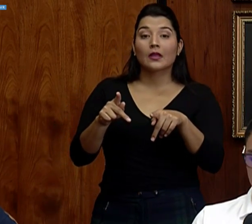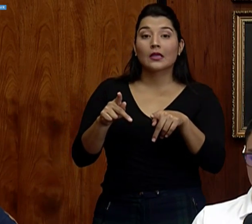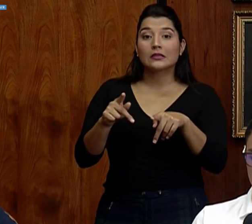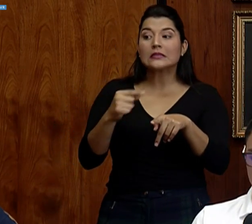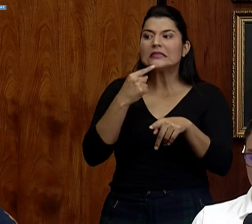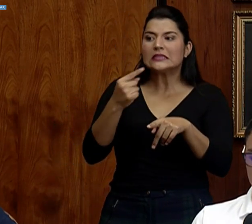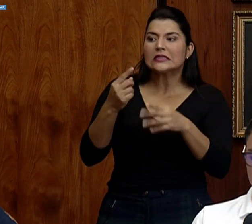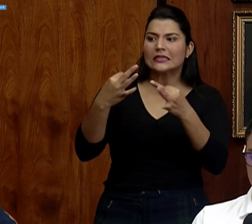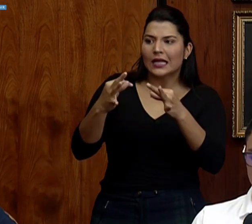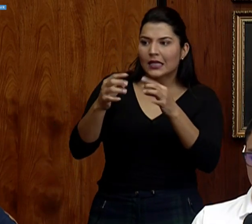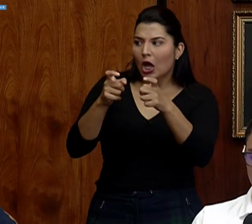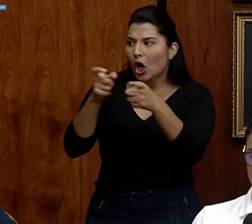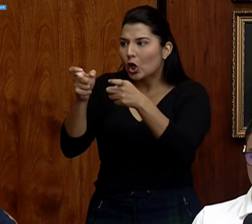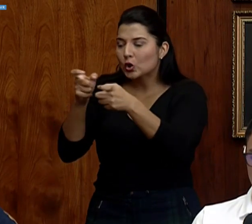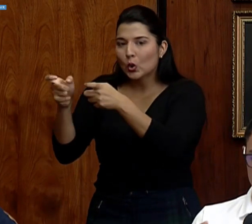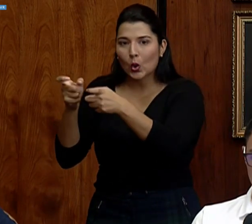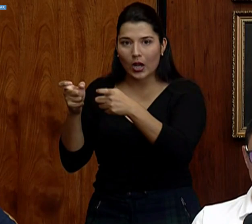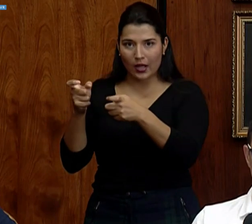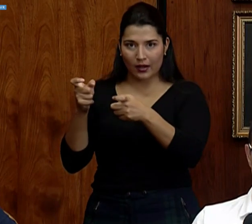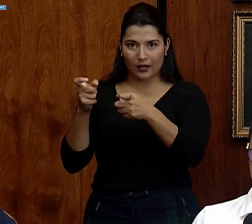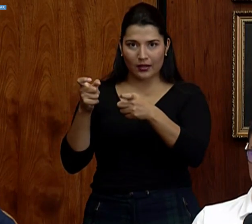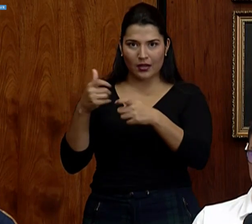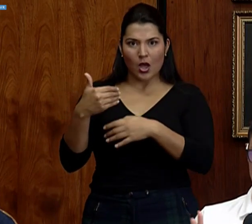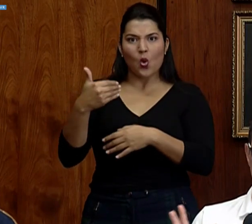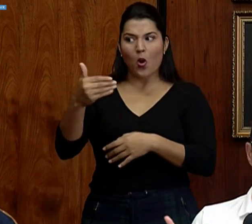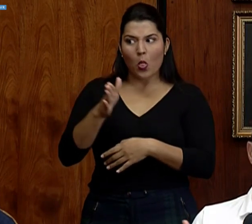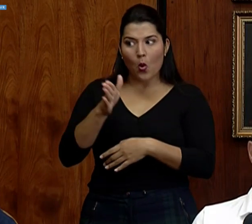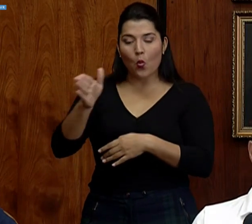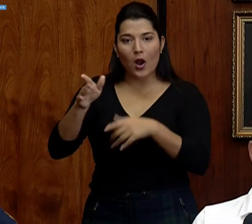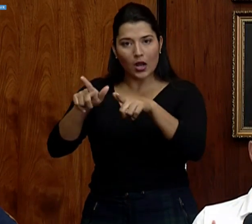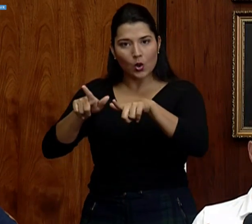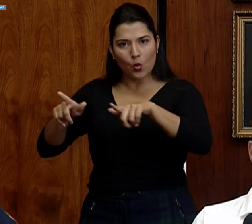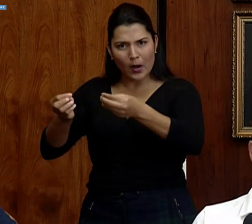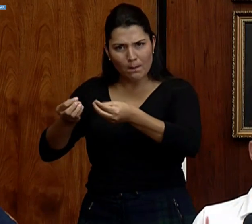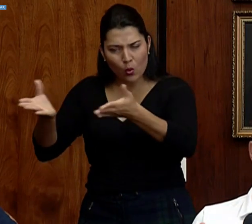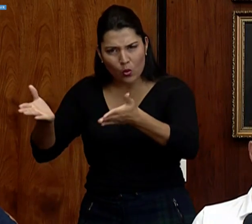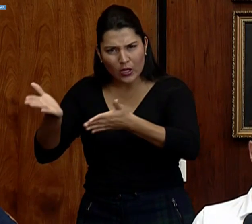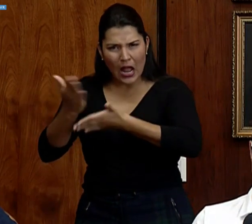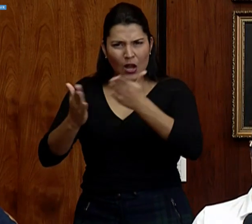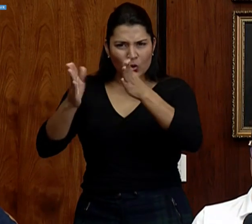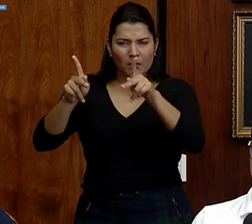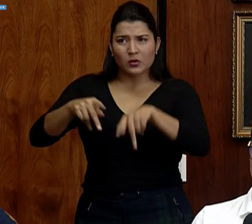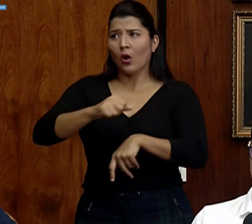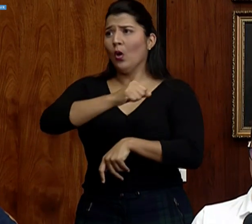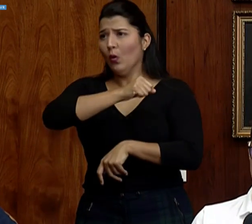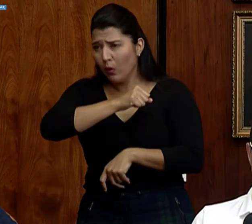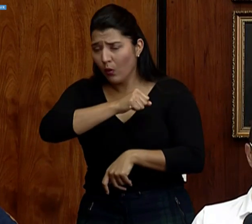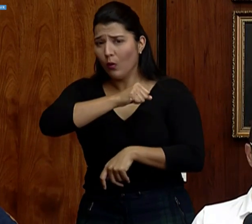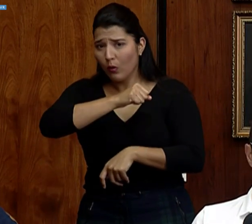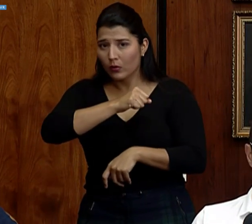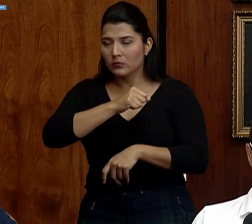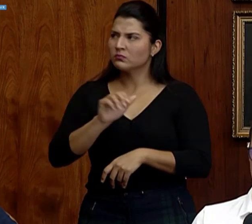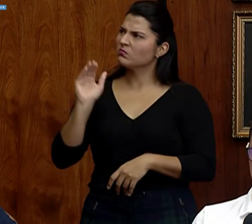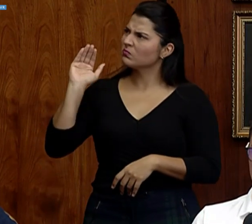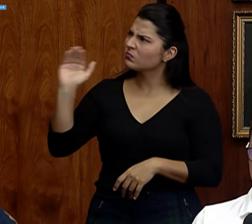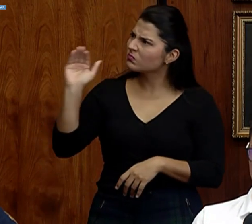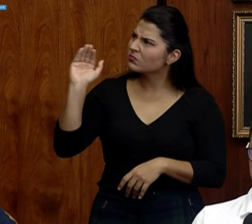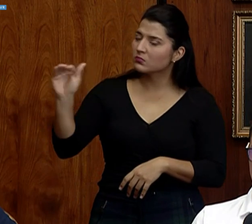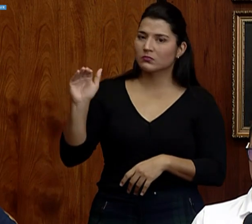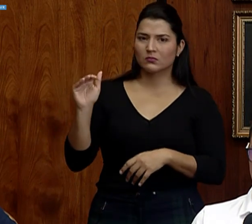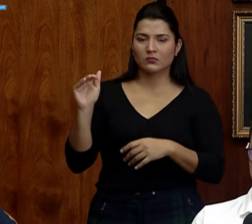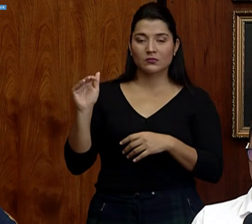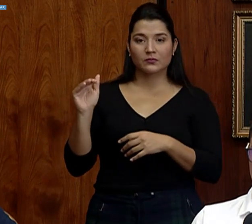social. Cuando han estado en un lugar público y alguien llega tosiendo, estornudando y quiere ingresar, le han estado llamando la atención